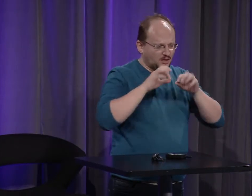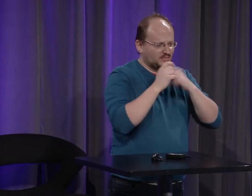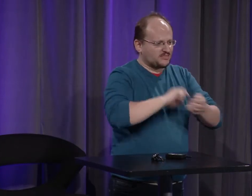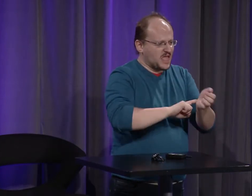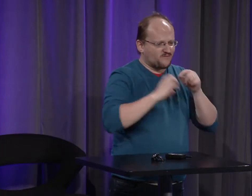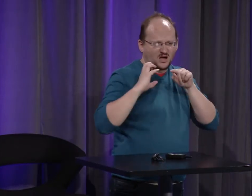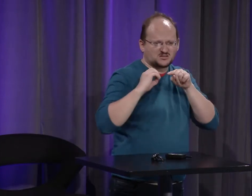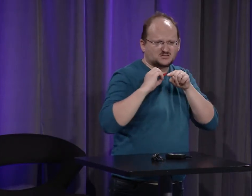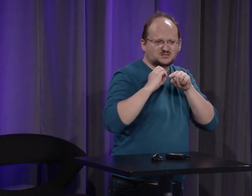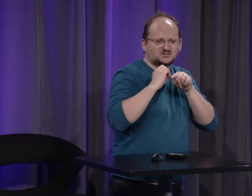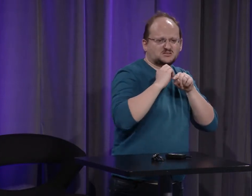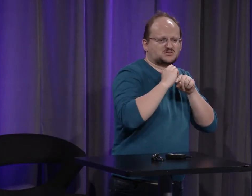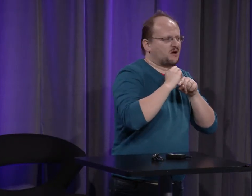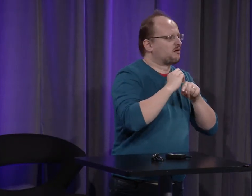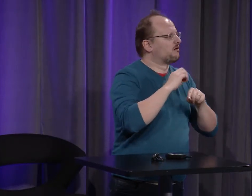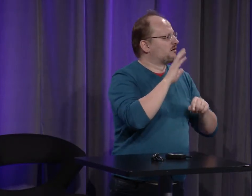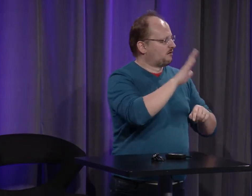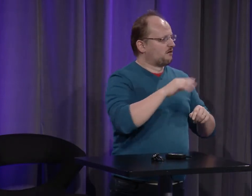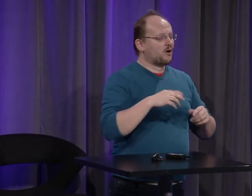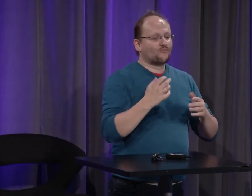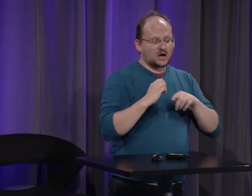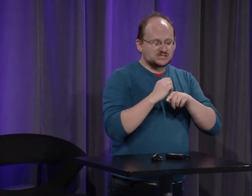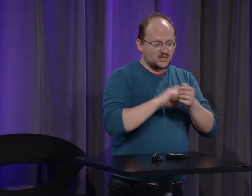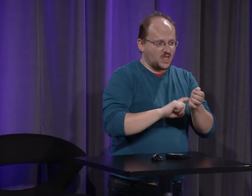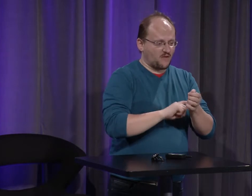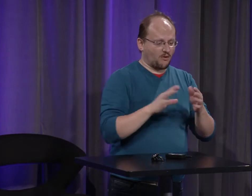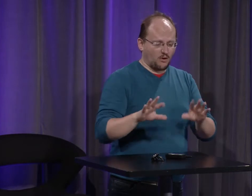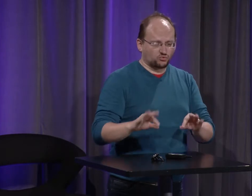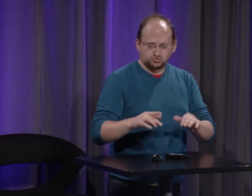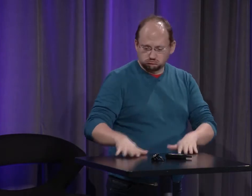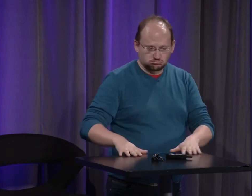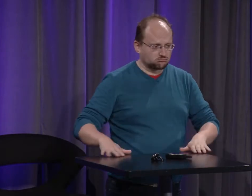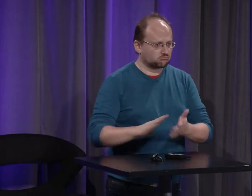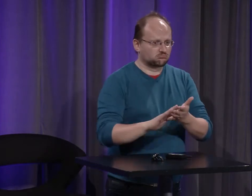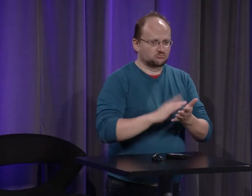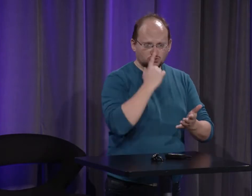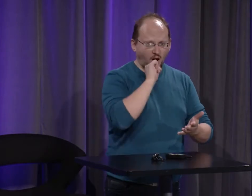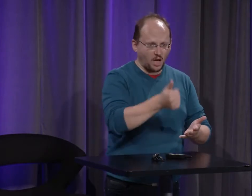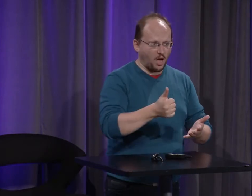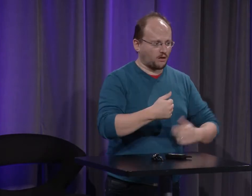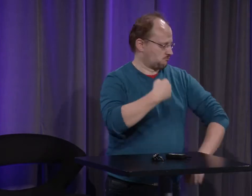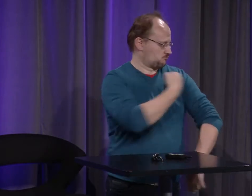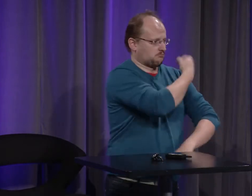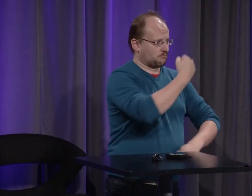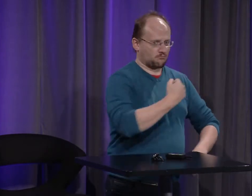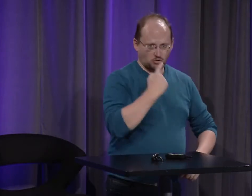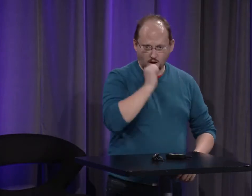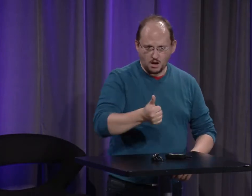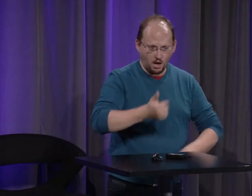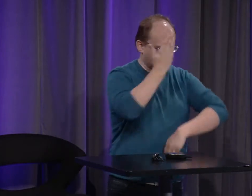sont rongés petit à petit c'est une maladie qui attaque les nerfs et les on perd ses membres petit à petit et on